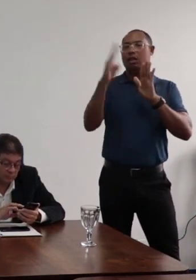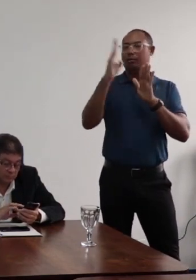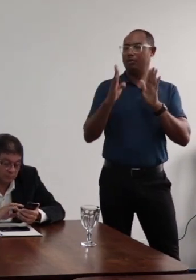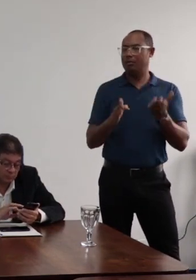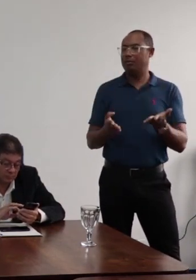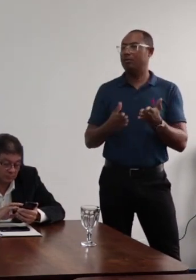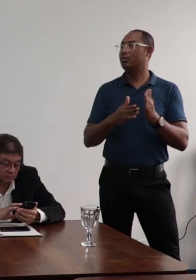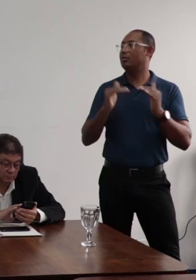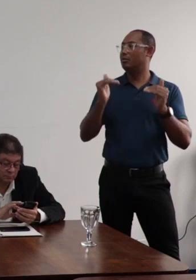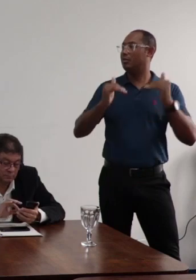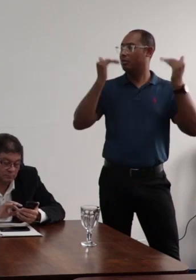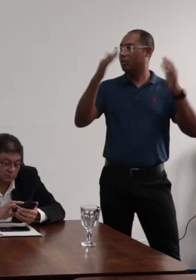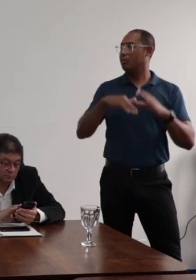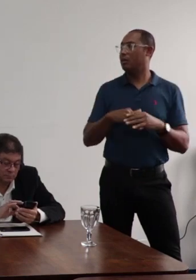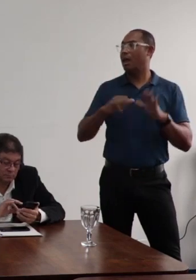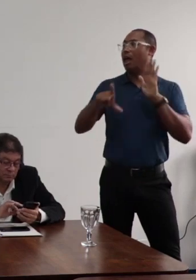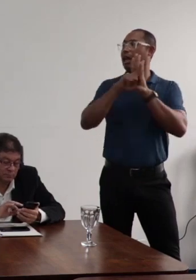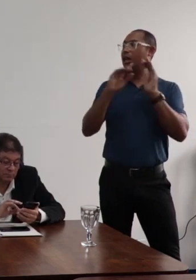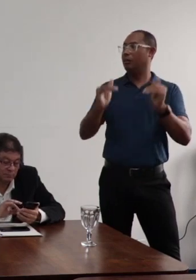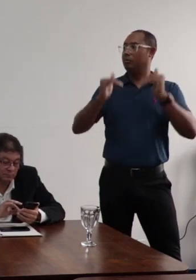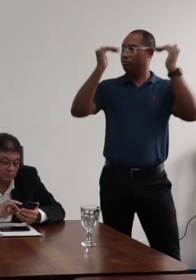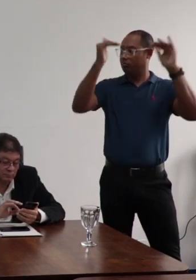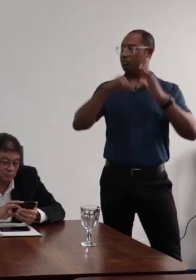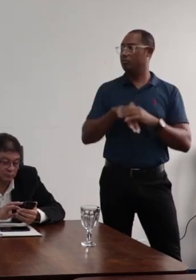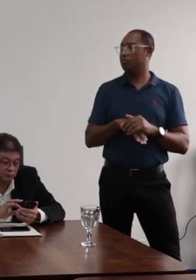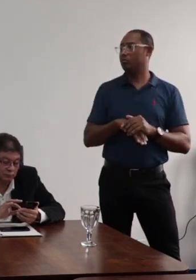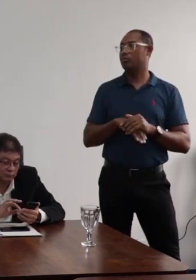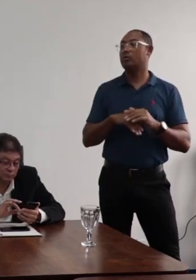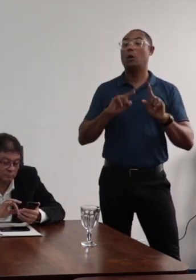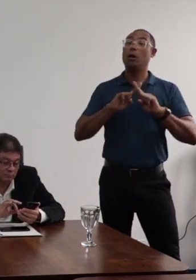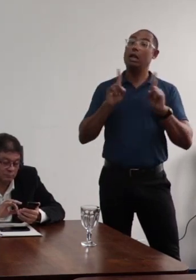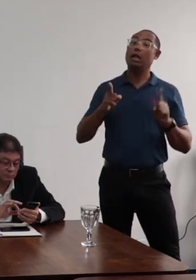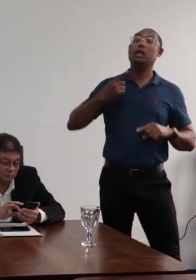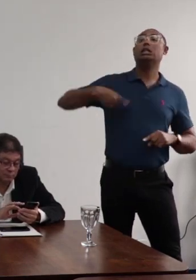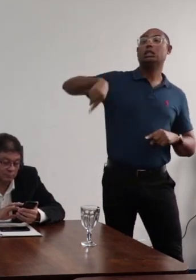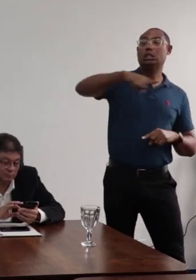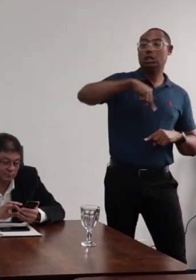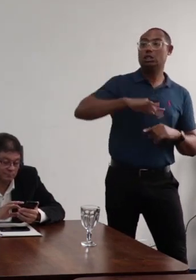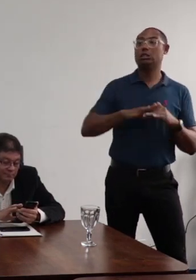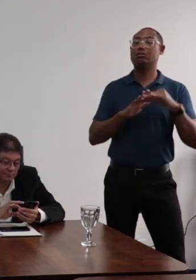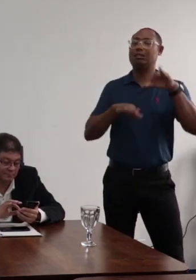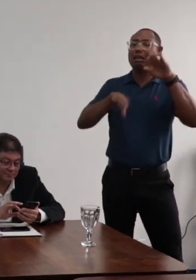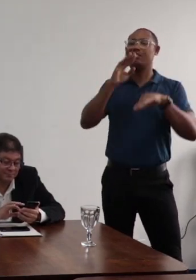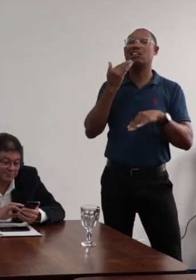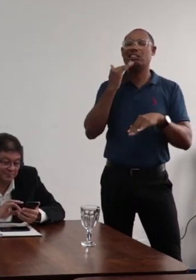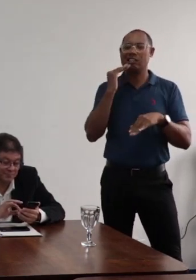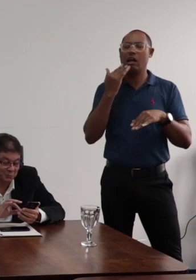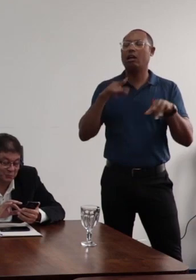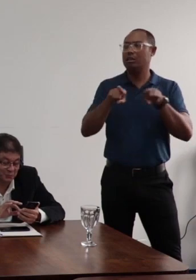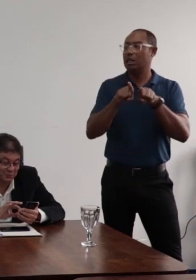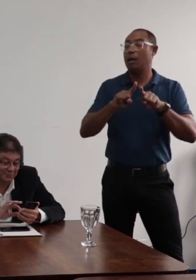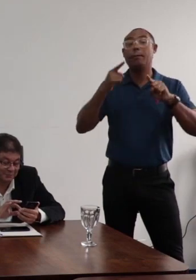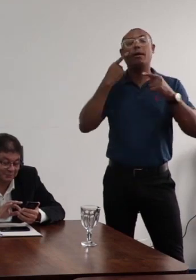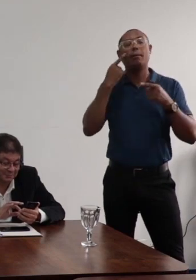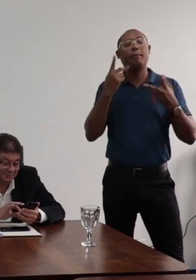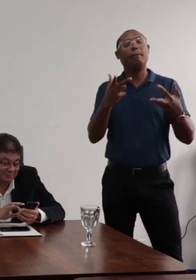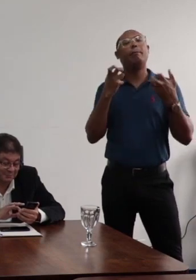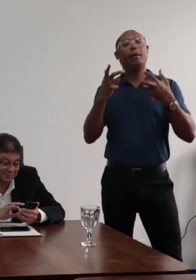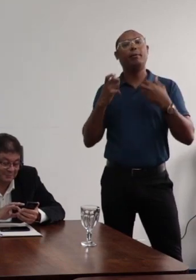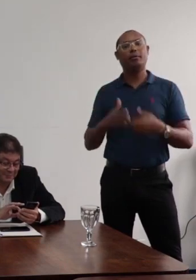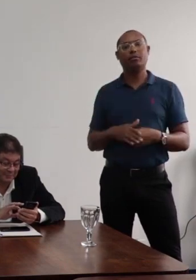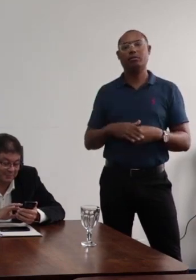e o que prevalece sempre é a lei maior, é a Constituição. Então, a gente tem congruência, mas tem que olhar exatamente qual é,